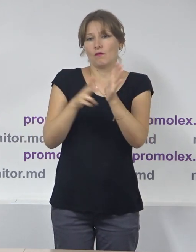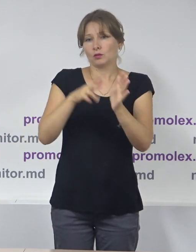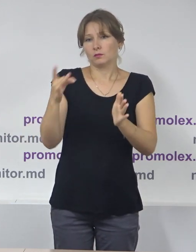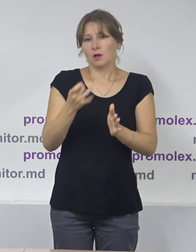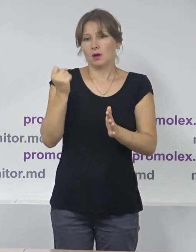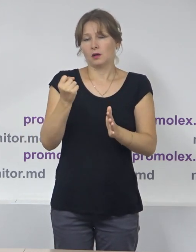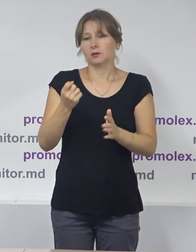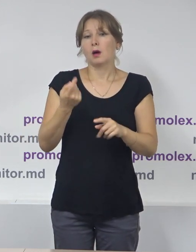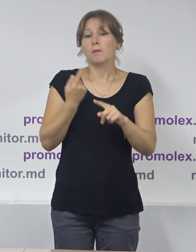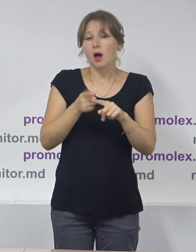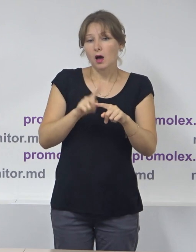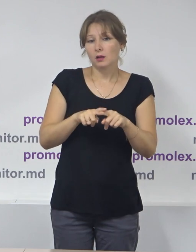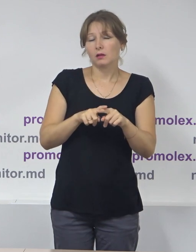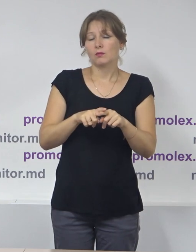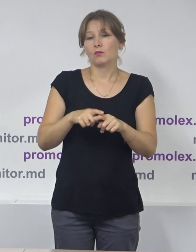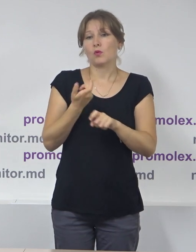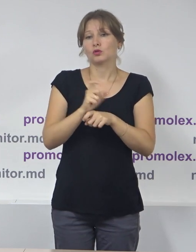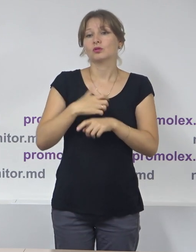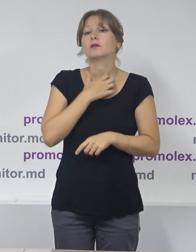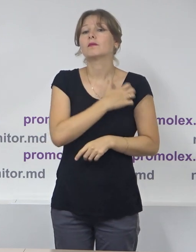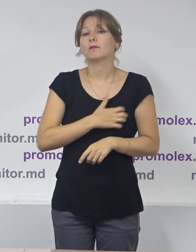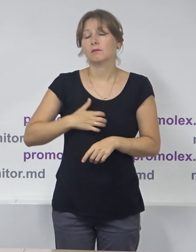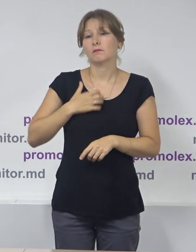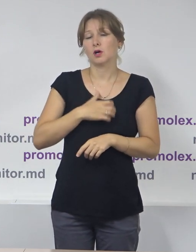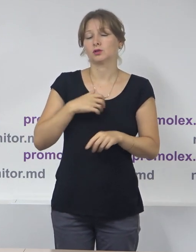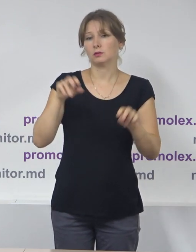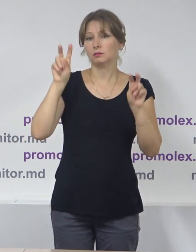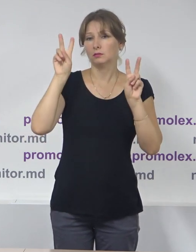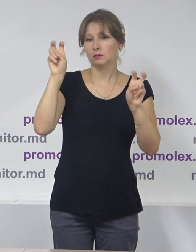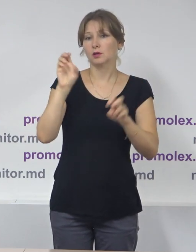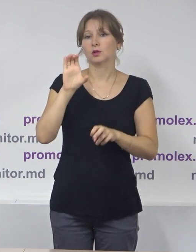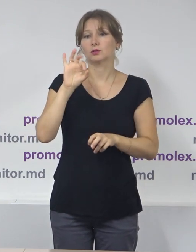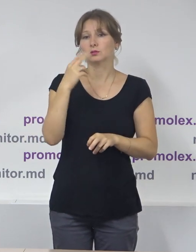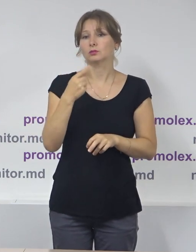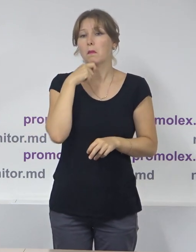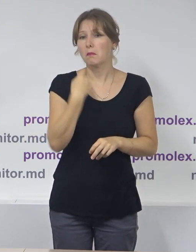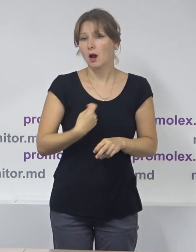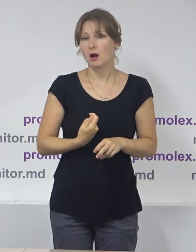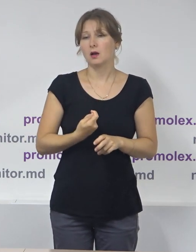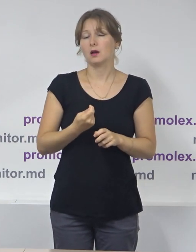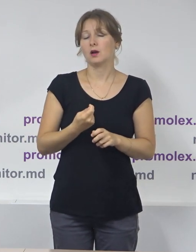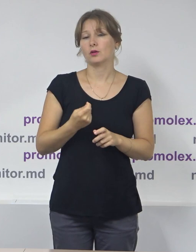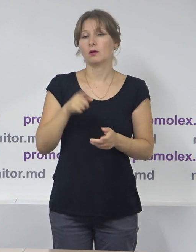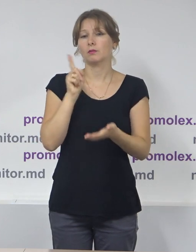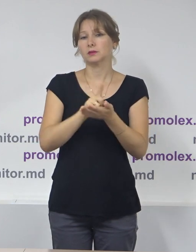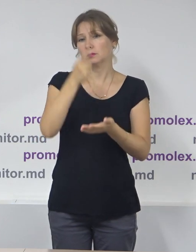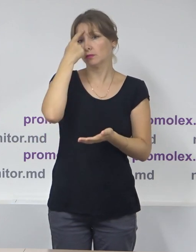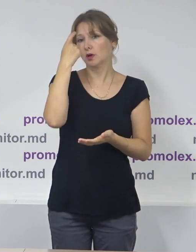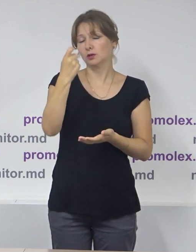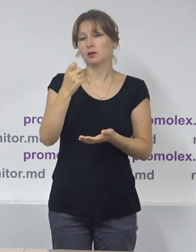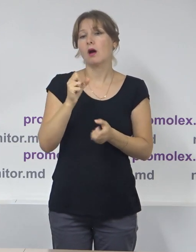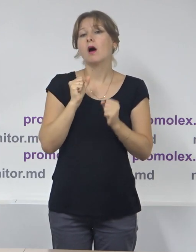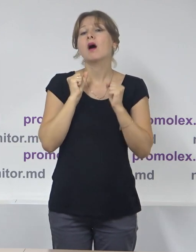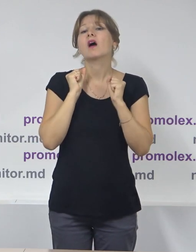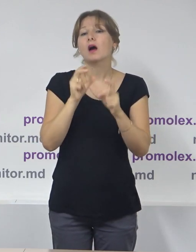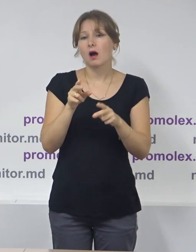Un aspect important în contextul social-politic este să menționăm și despre evoluția